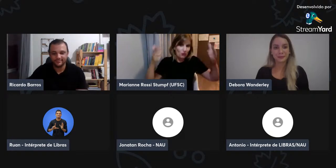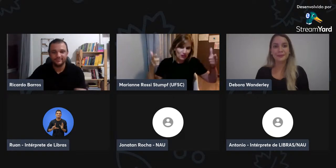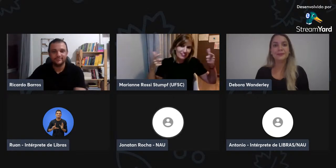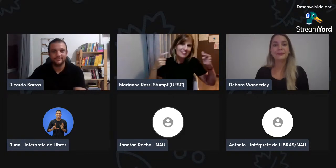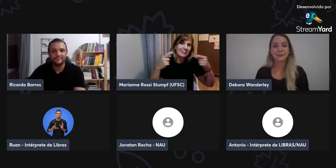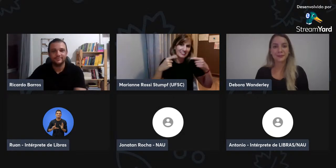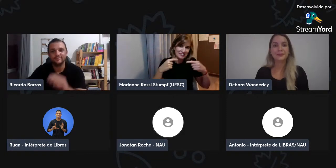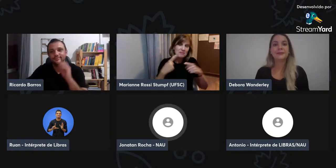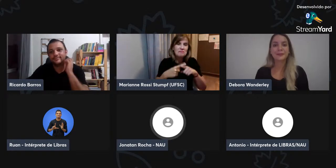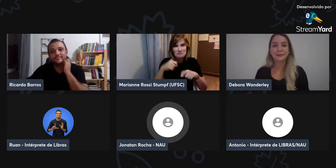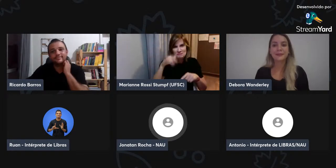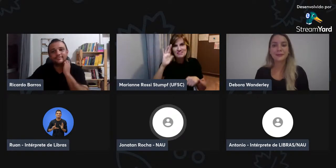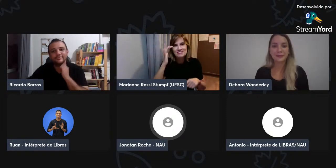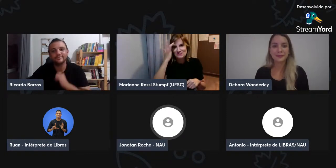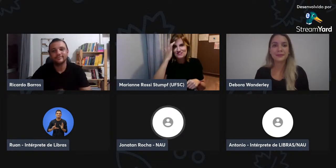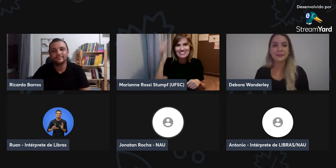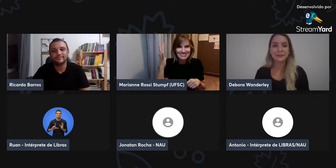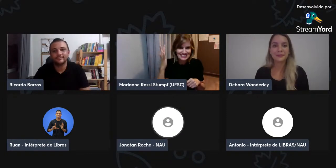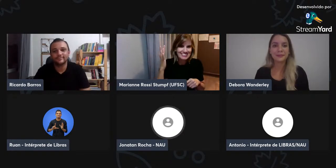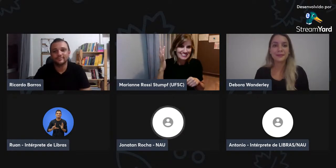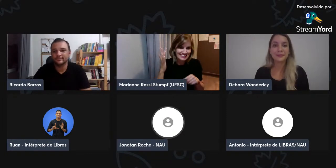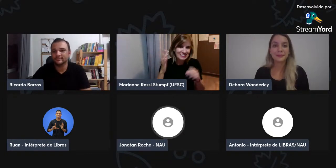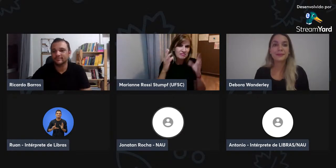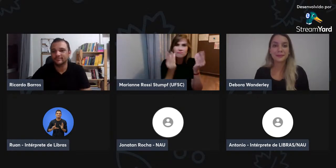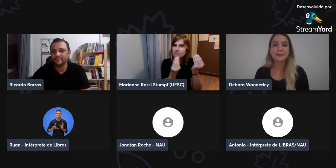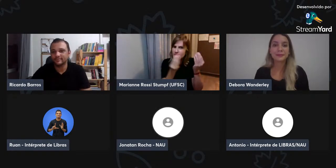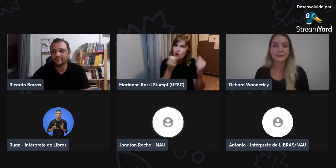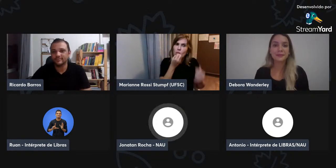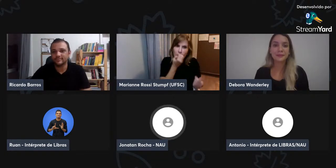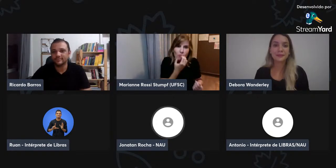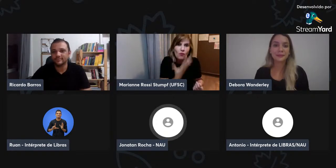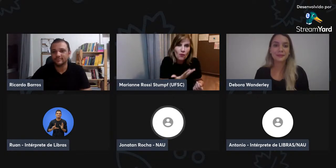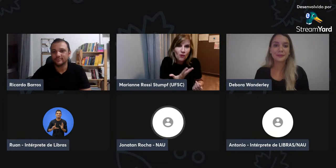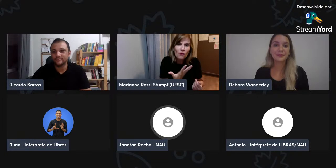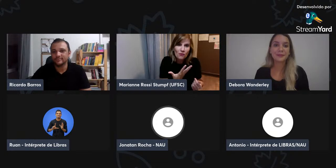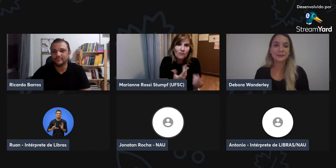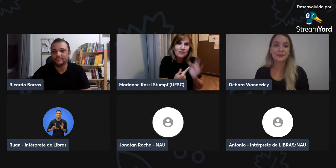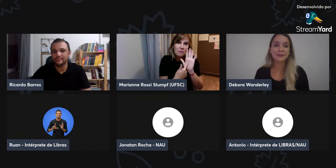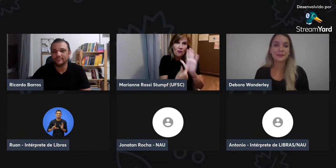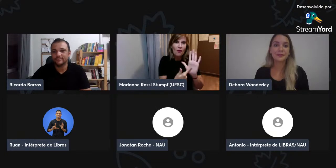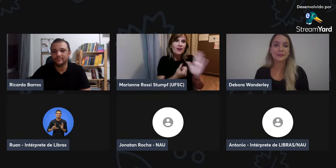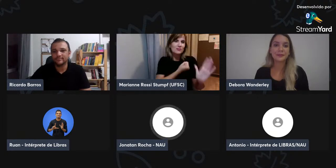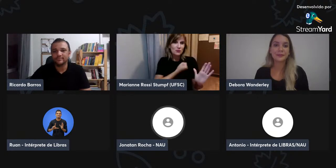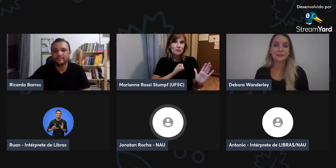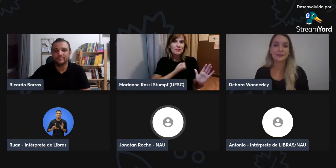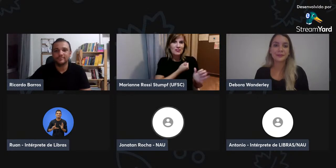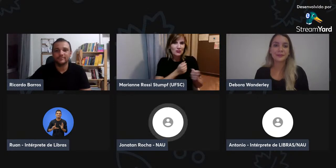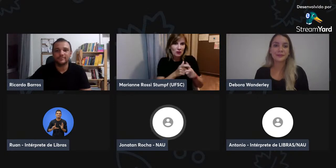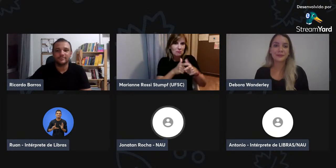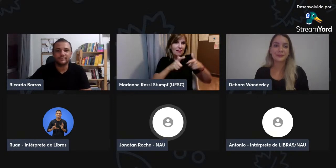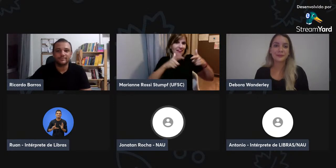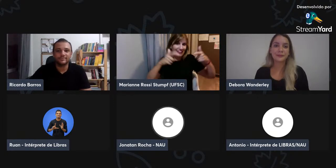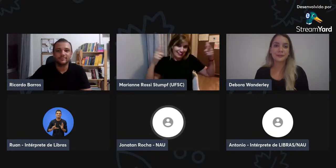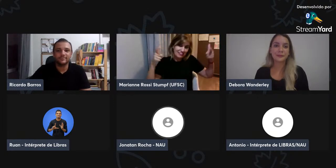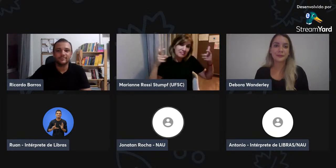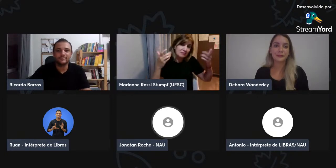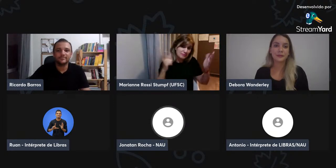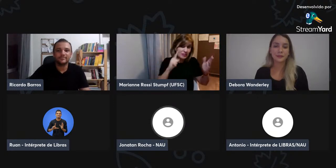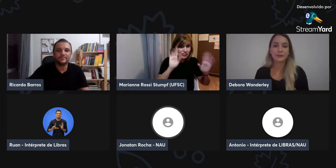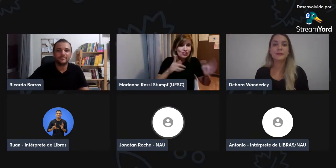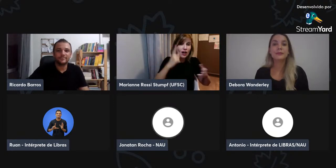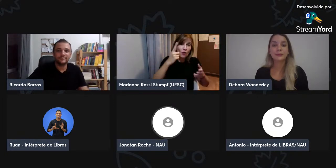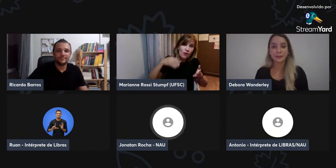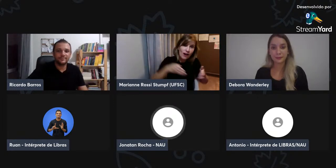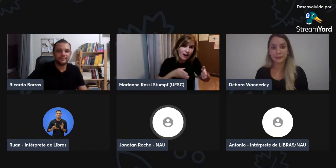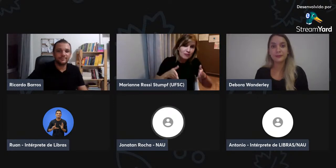Então, está ampliando nesse sentido. É fácil, até para... É muito bom, positivo, o